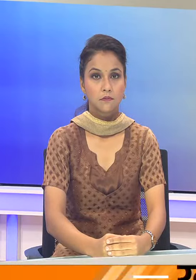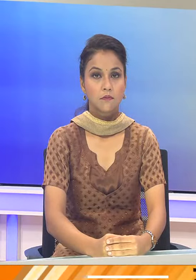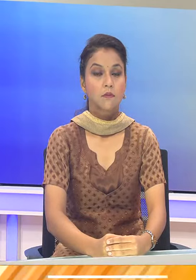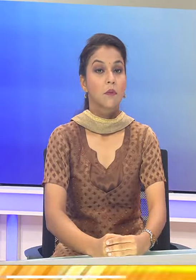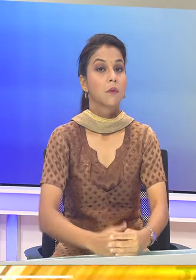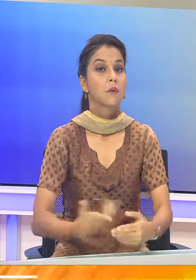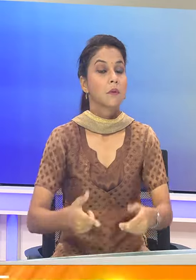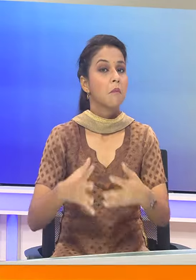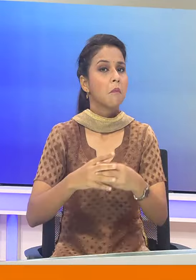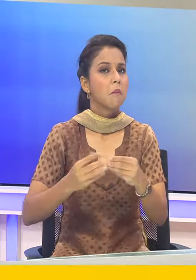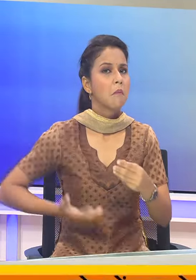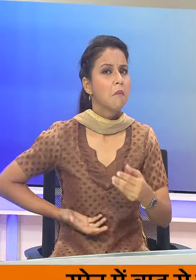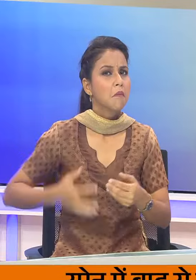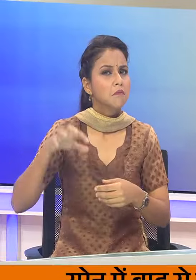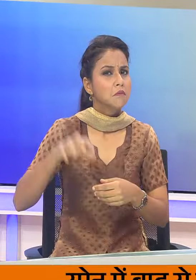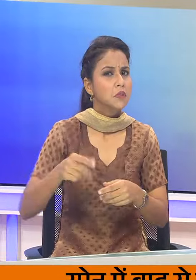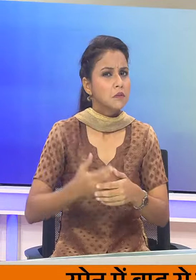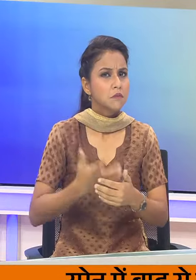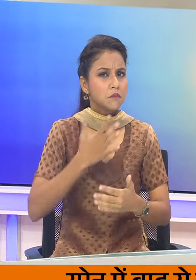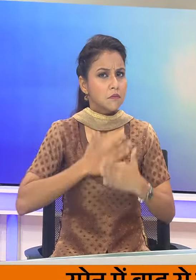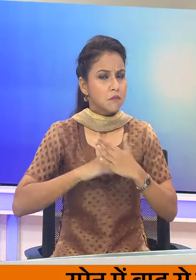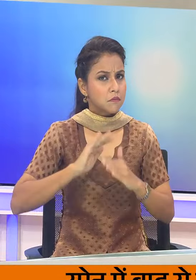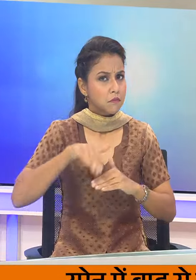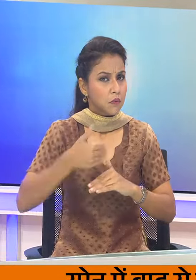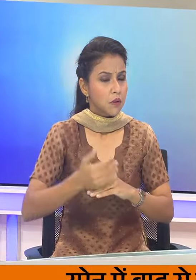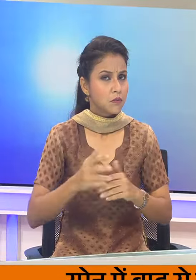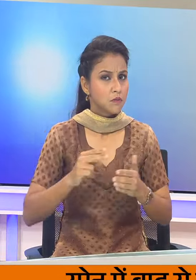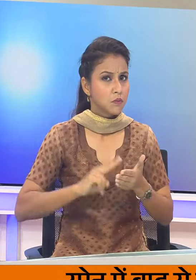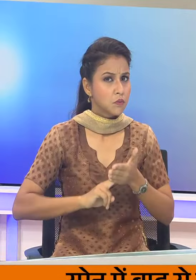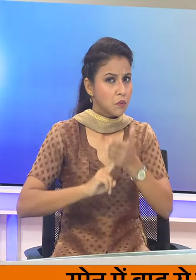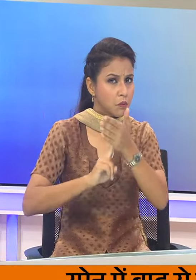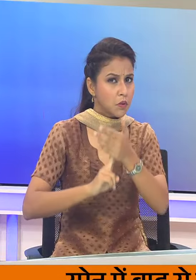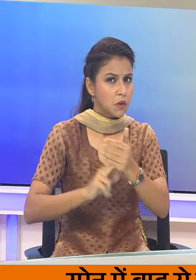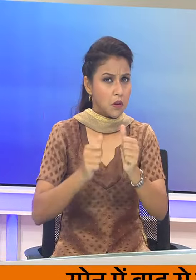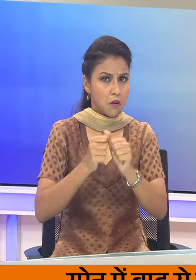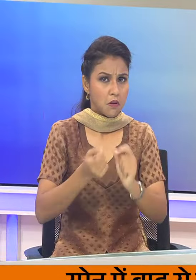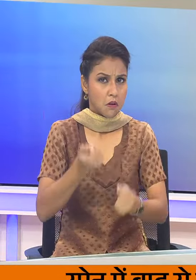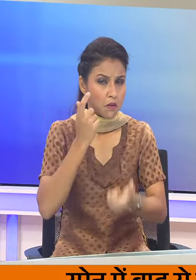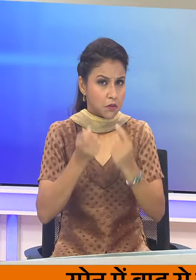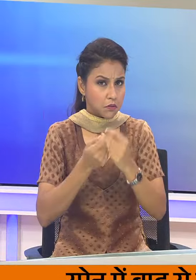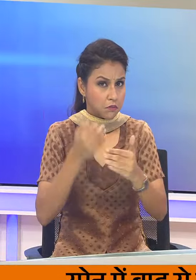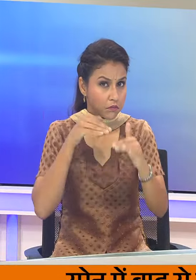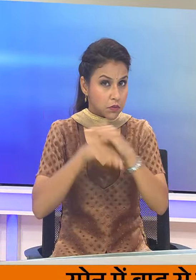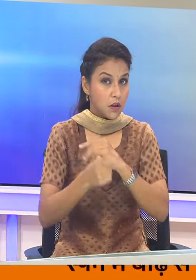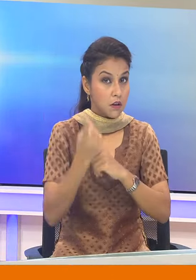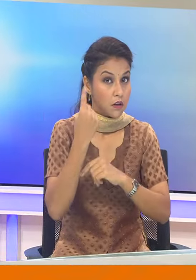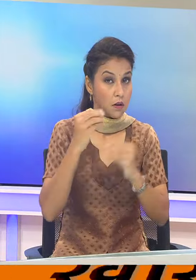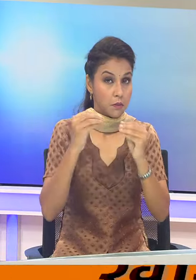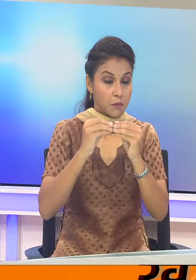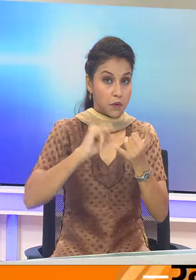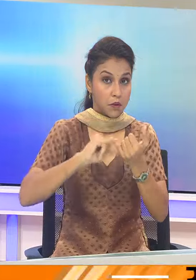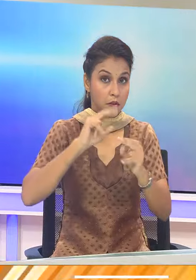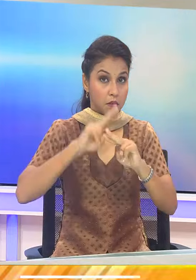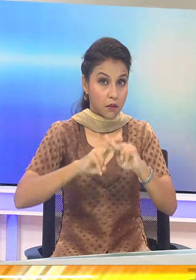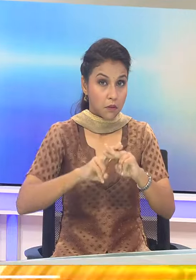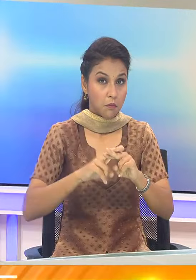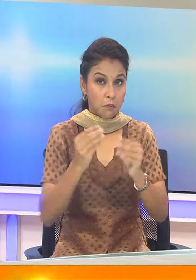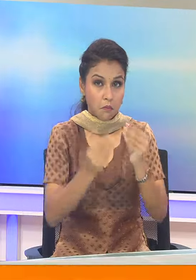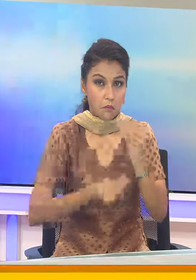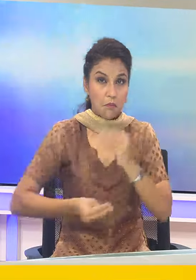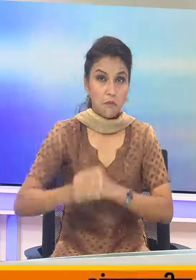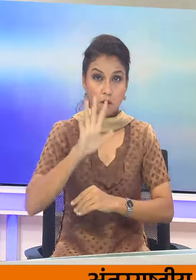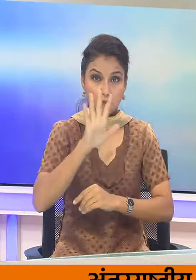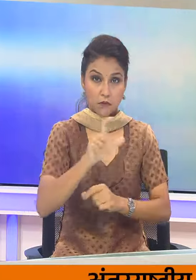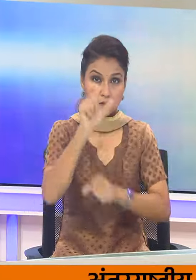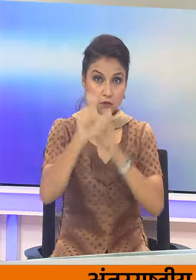बागनदेश में शानती के बाद से पूरवतर राज्जियों खास कर्ट्रपूर और असम में घुस पैट जारी है कल B.S.F. ने एक दलाल समेट पड़ोसी देश के पांच